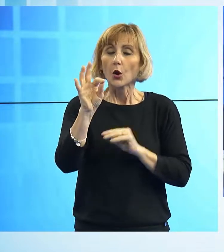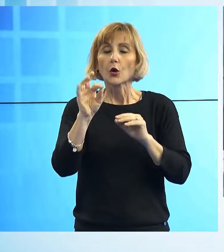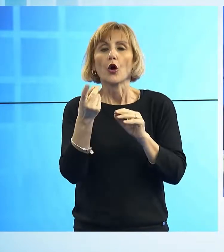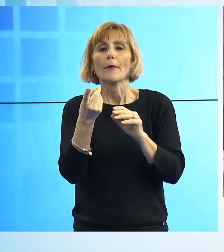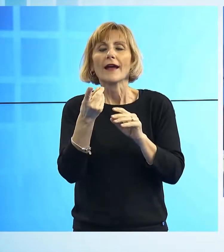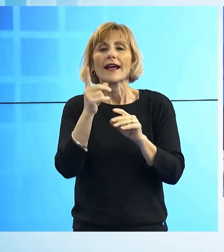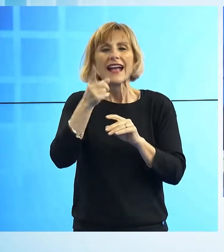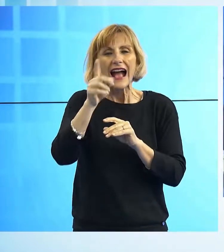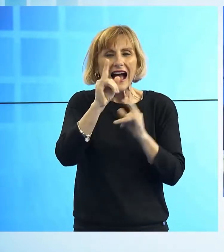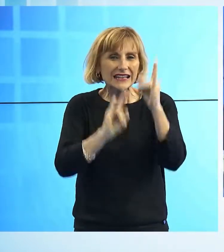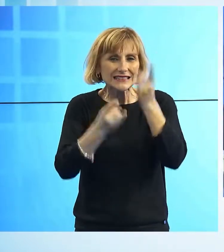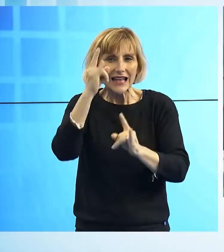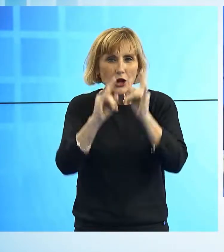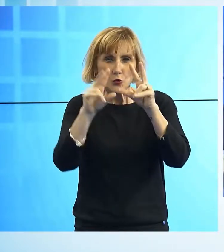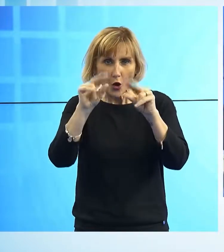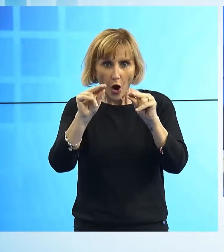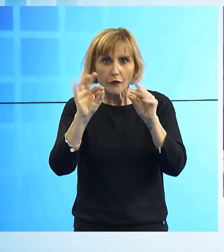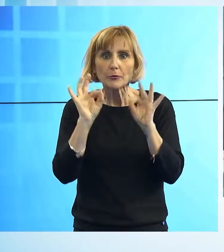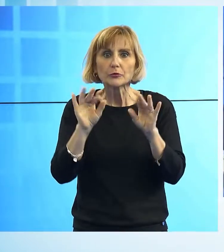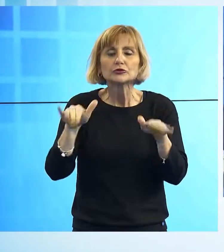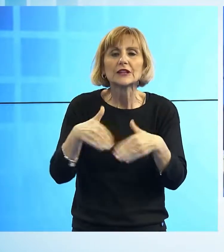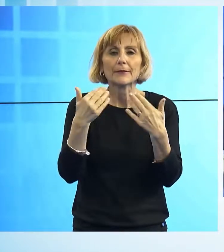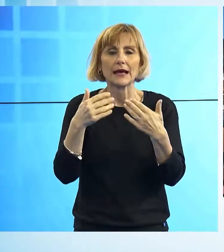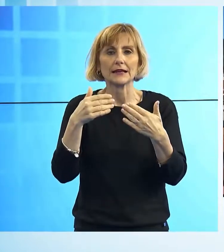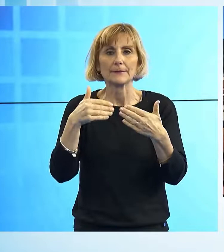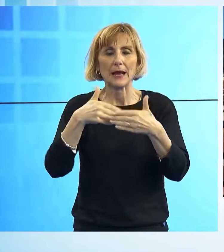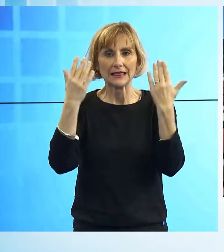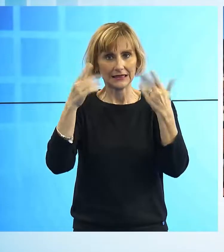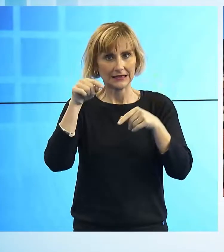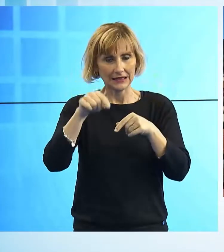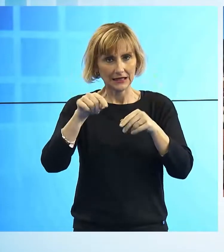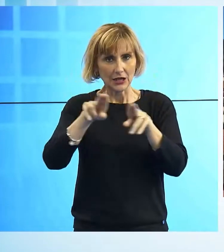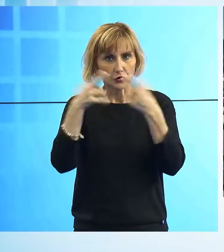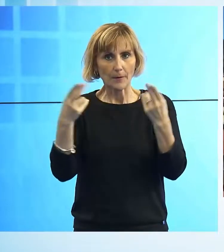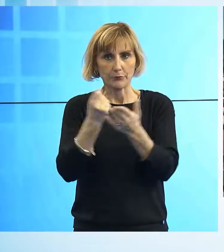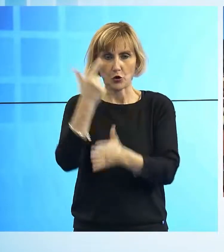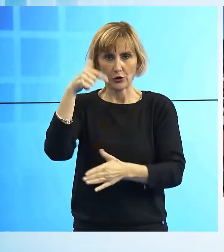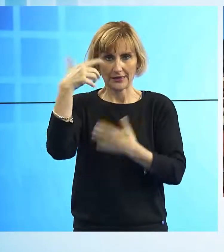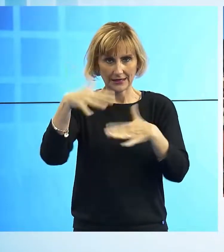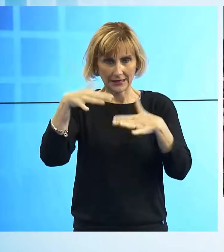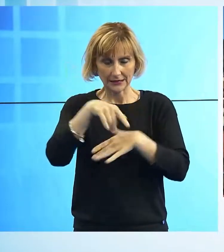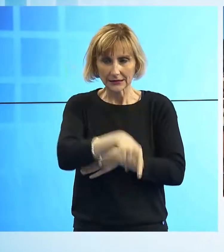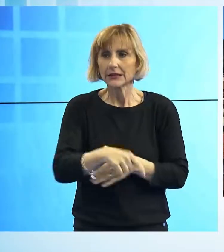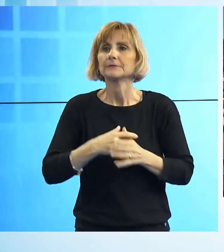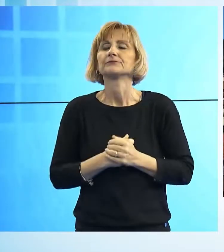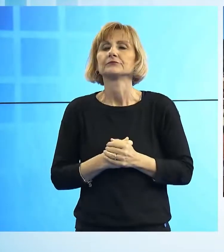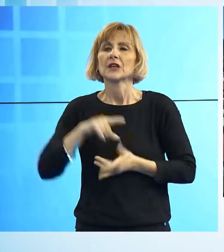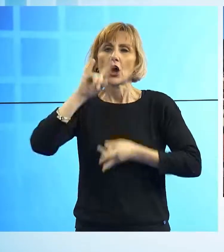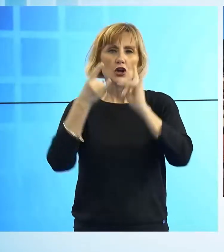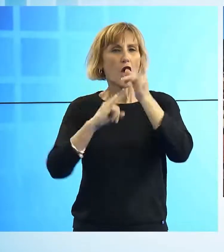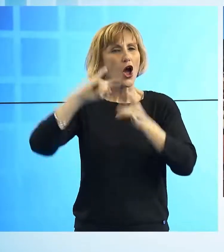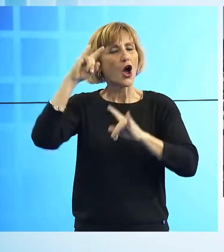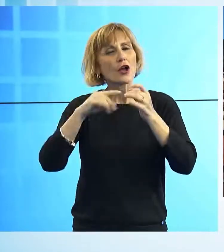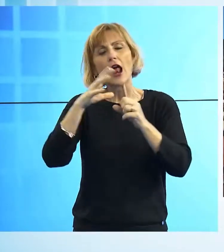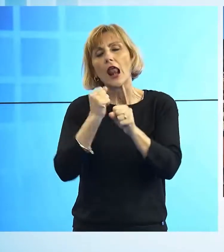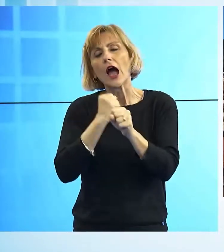dove c'è stata mercoledì mattina una importante scoperta. Durante i lavori di restauro e di recupero della rocca riostesca a Castelnuovo,